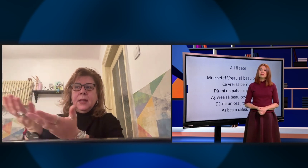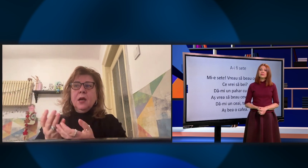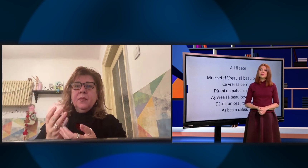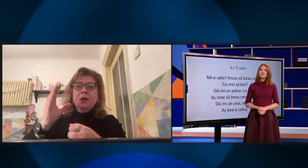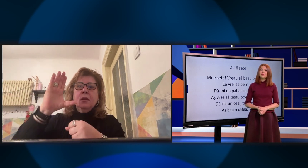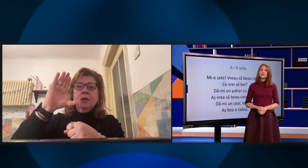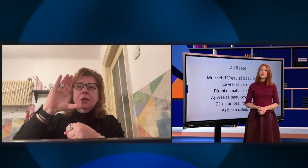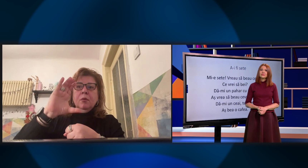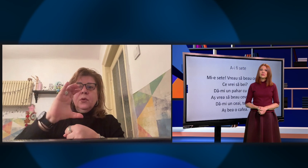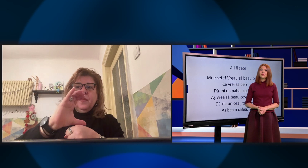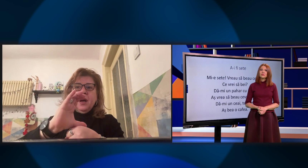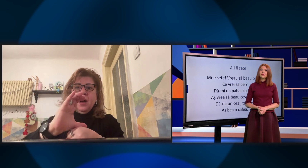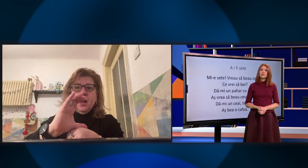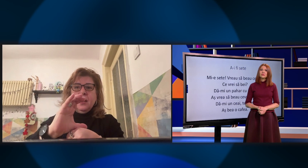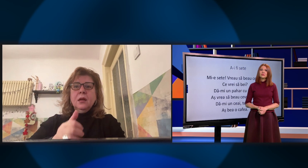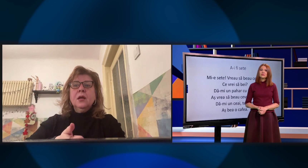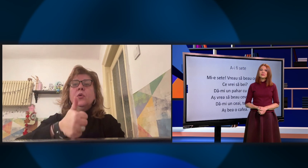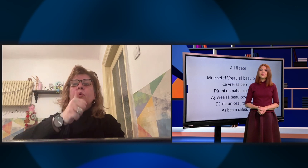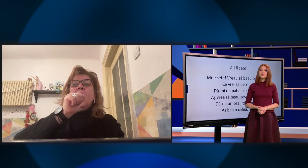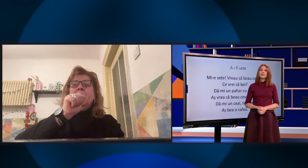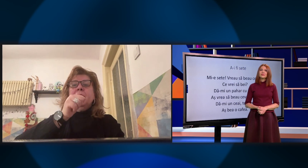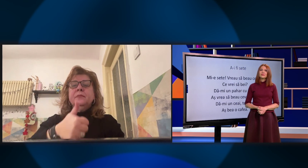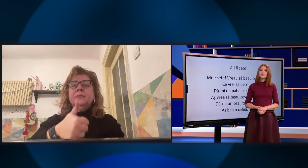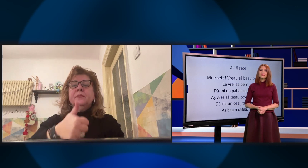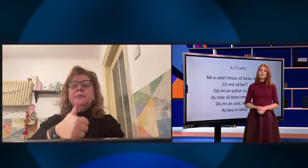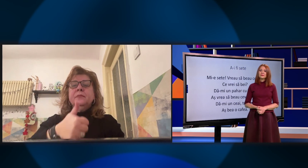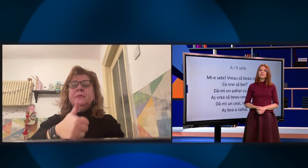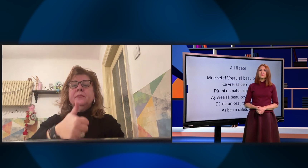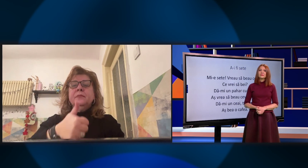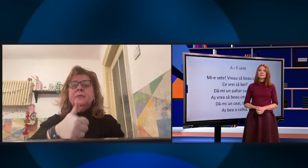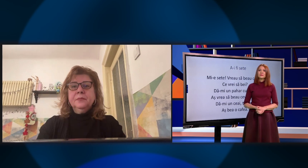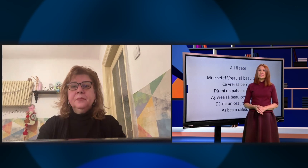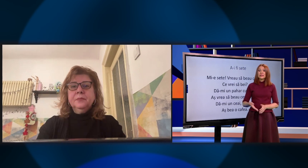Dă Dă-mi. pahar cu apă.